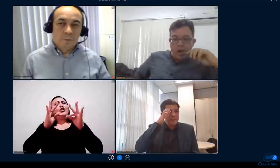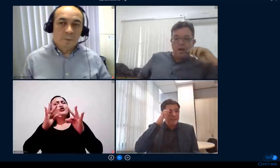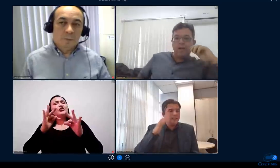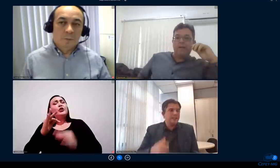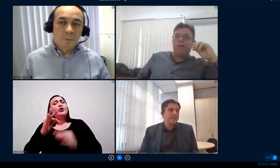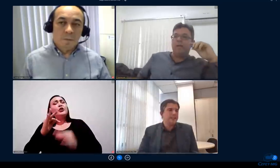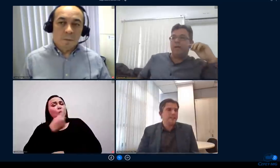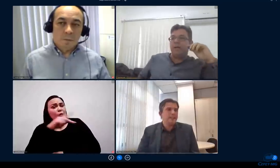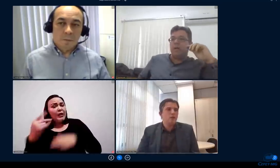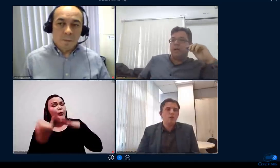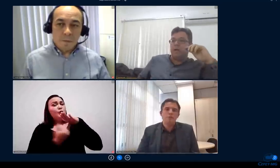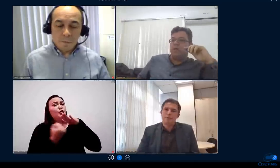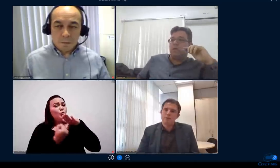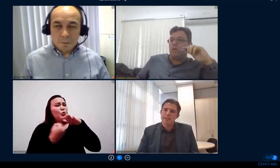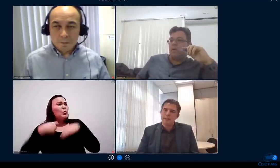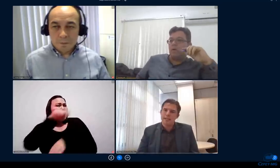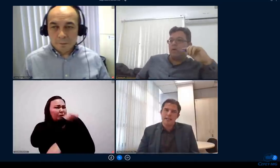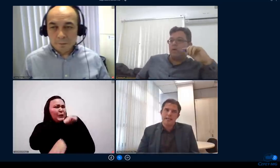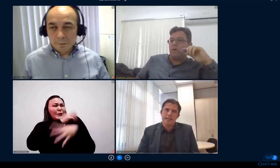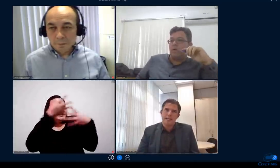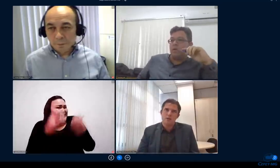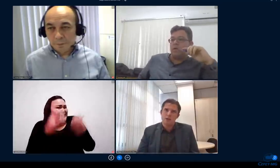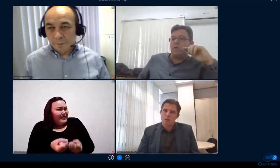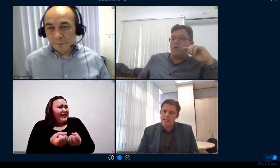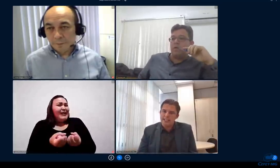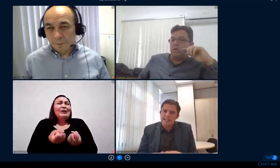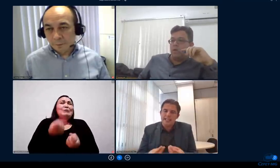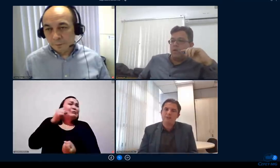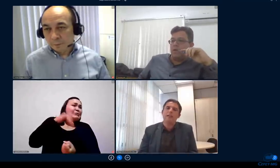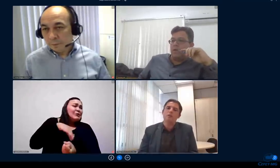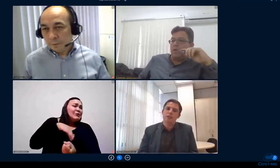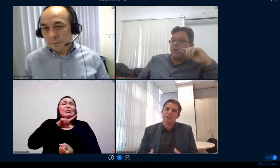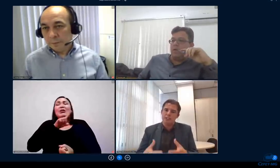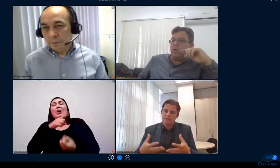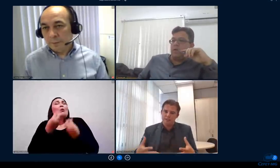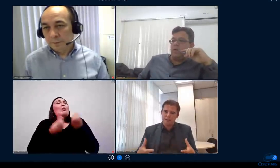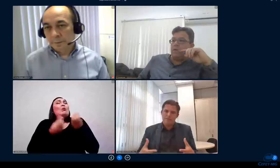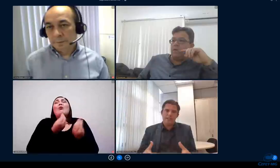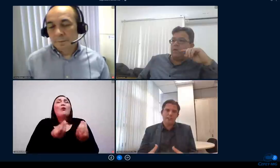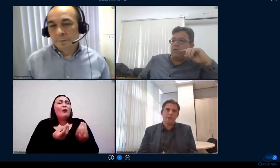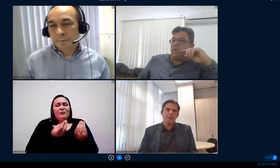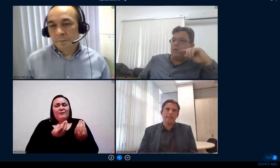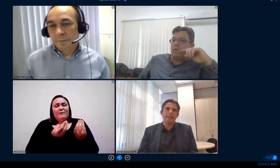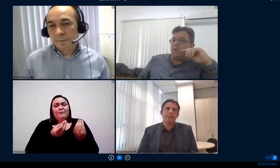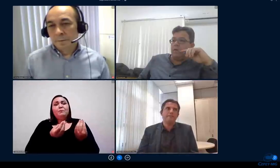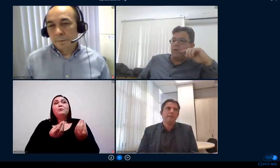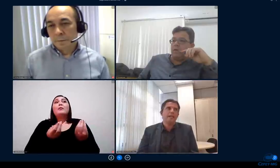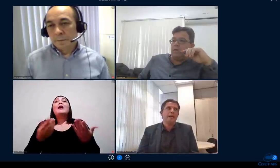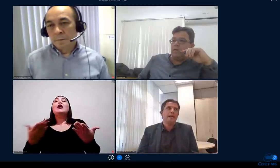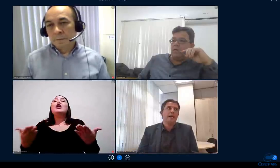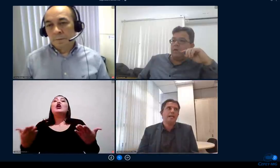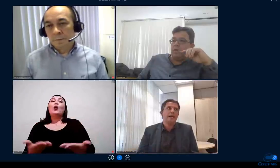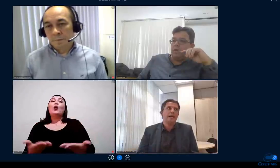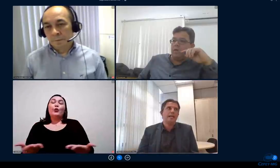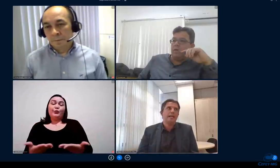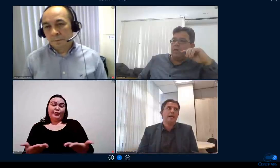institutos de vocês e como foi e que cenário que está hoje particularmente